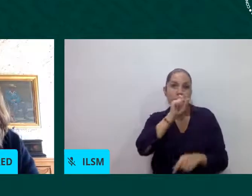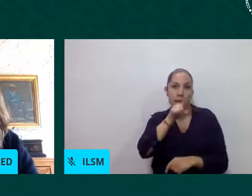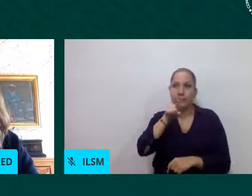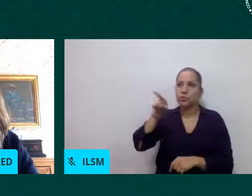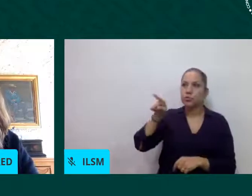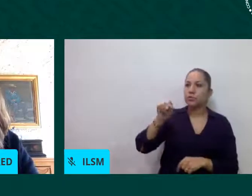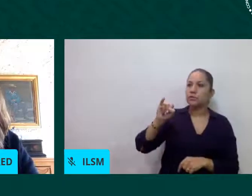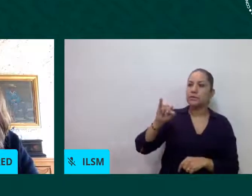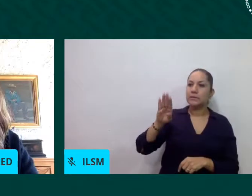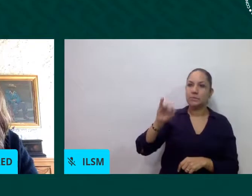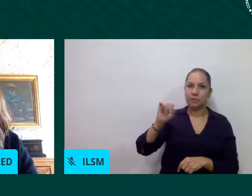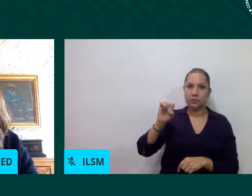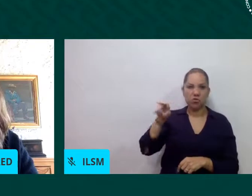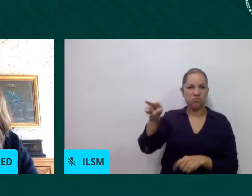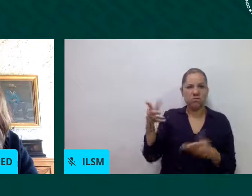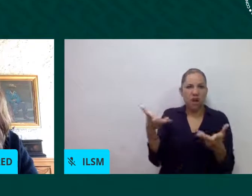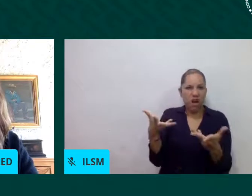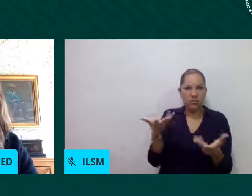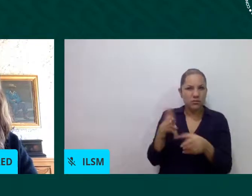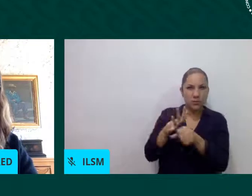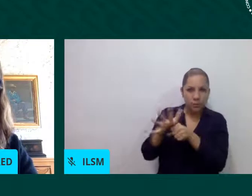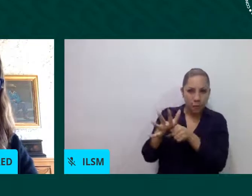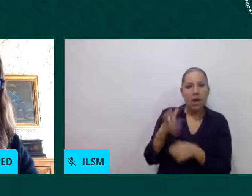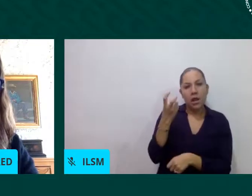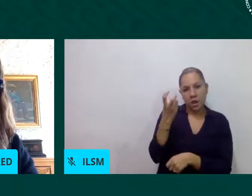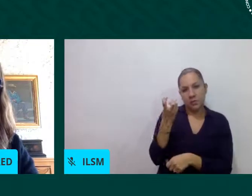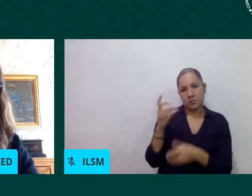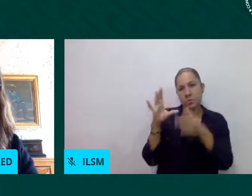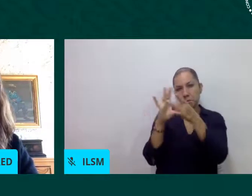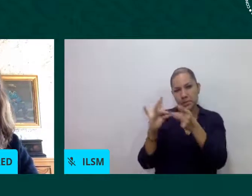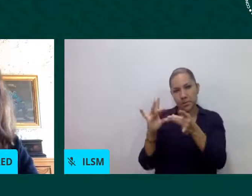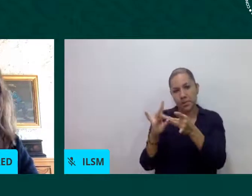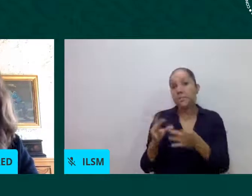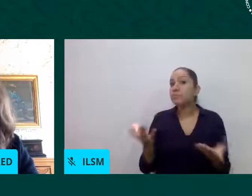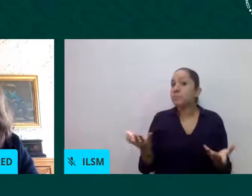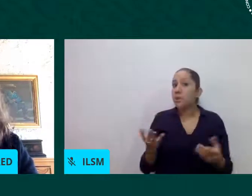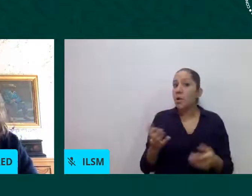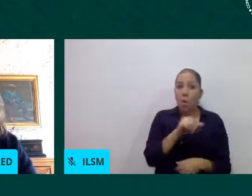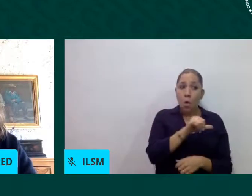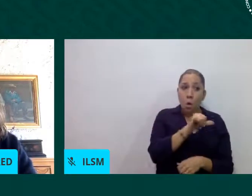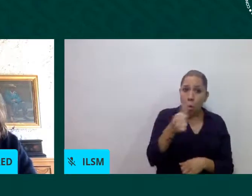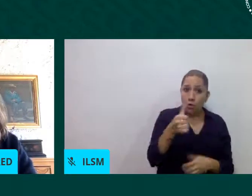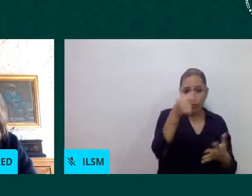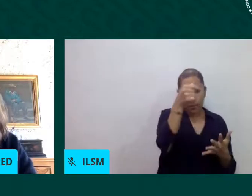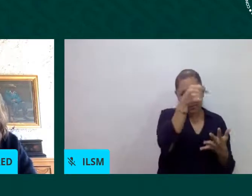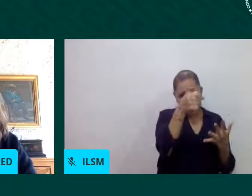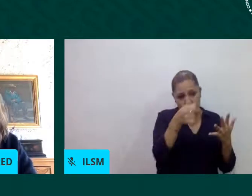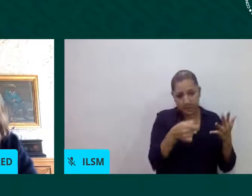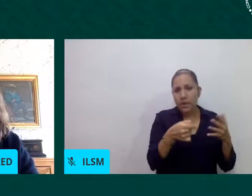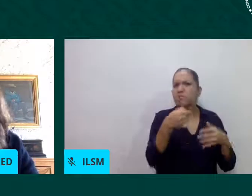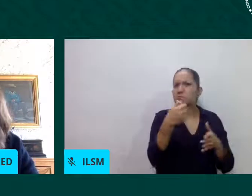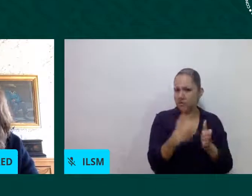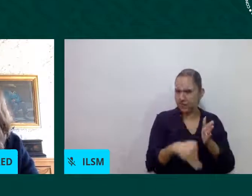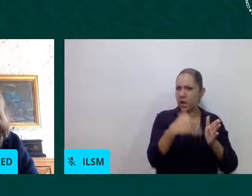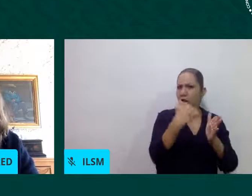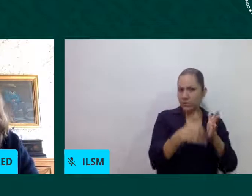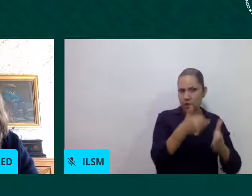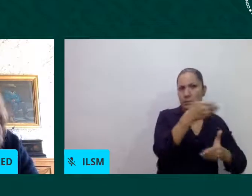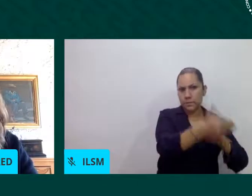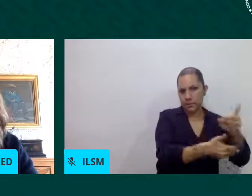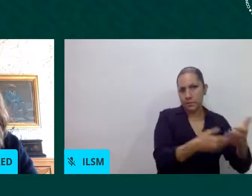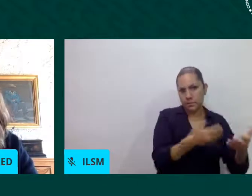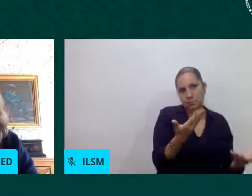insisto los retos que nos quedan son importantes pero a me parece que el trabajo de la mano con las organizaciones de la sociedad civil como